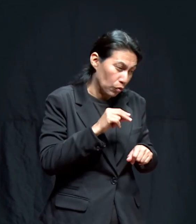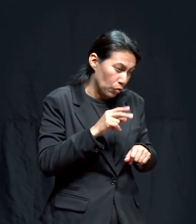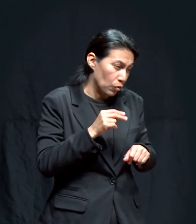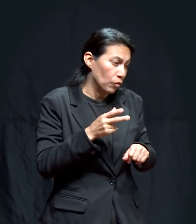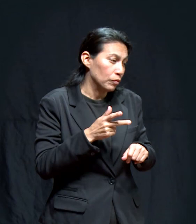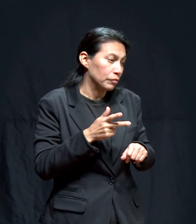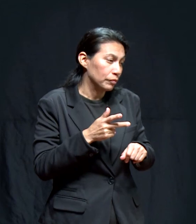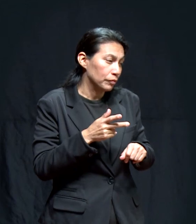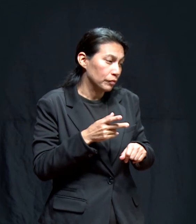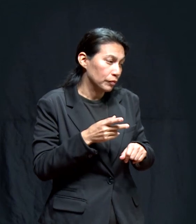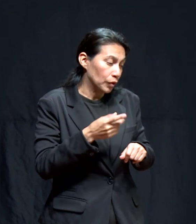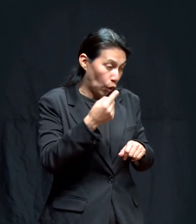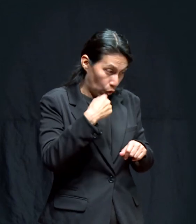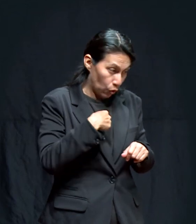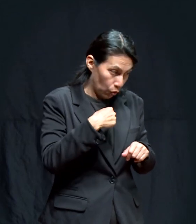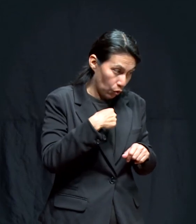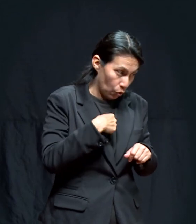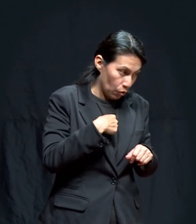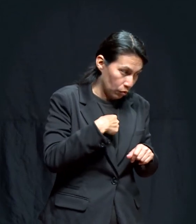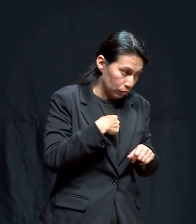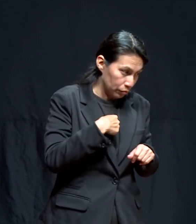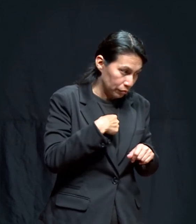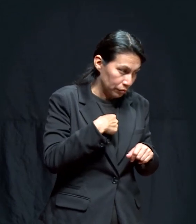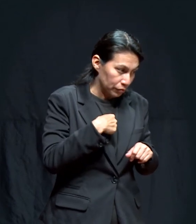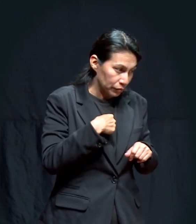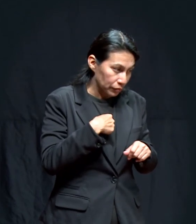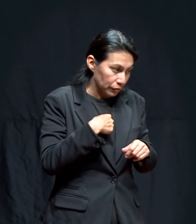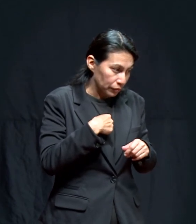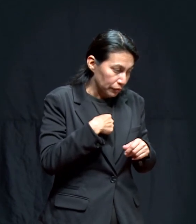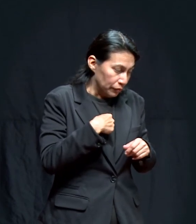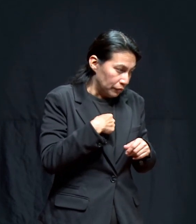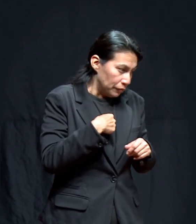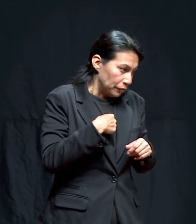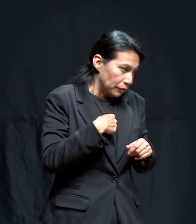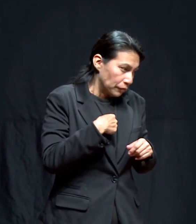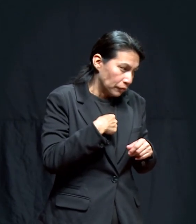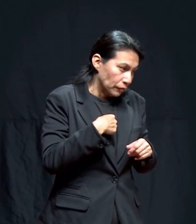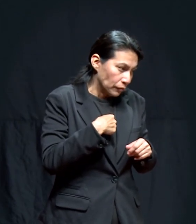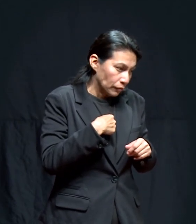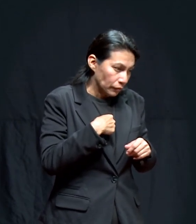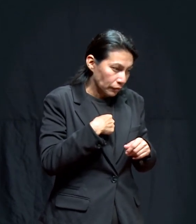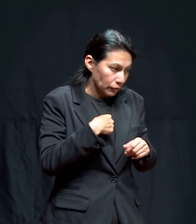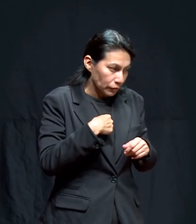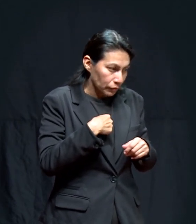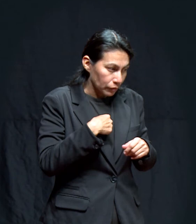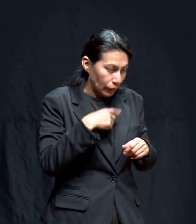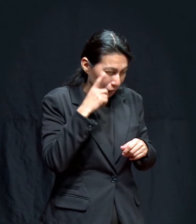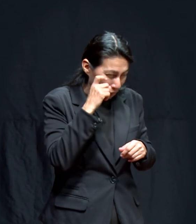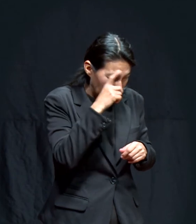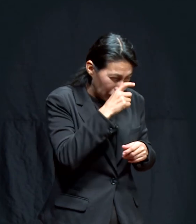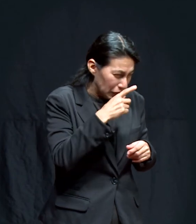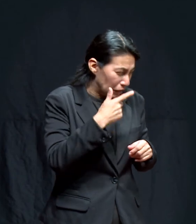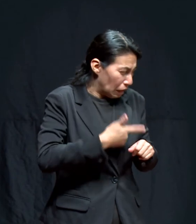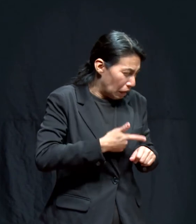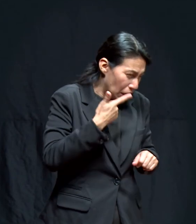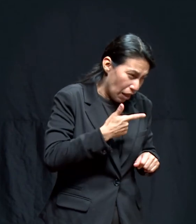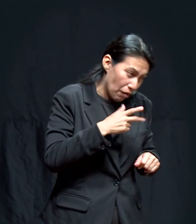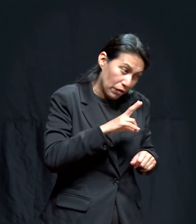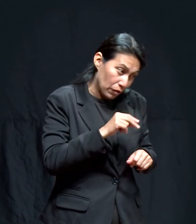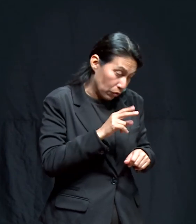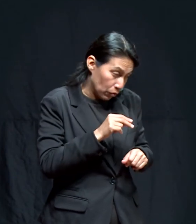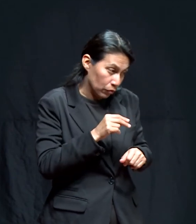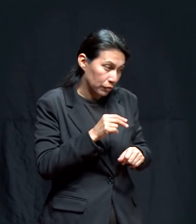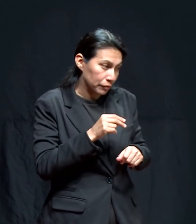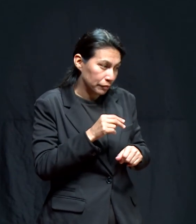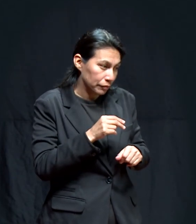pueda agravarse esta enfermedad y que no vaya yo a caer en otra situación